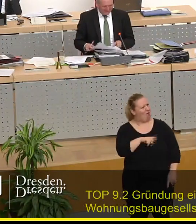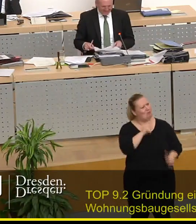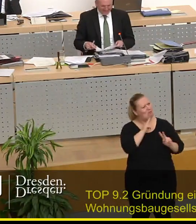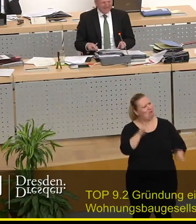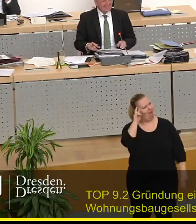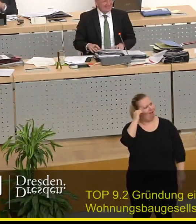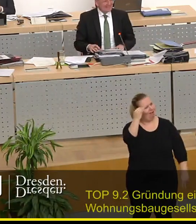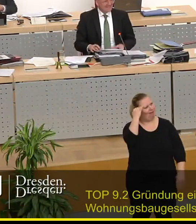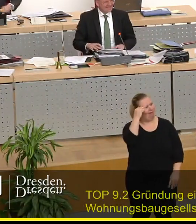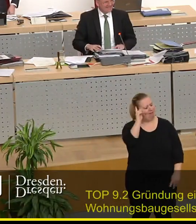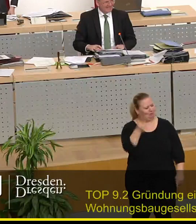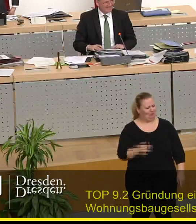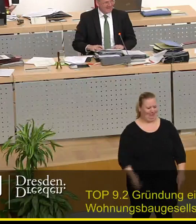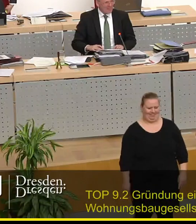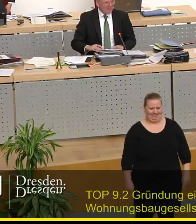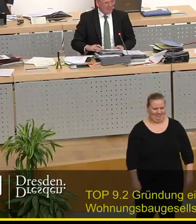reflektieren.